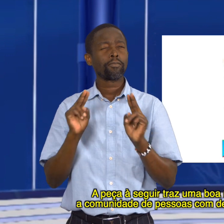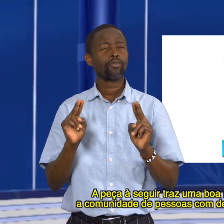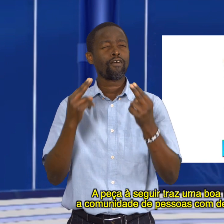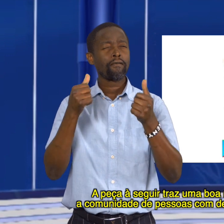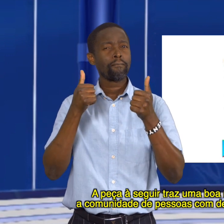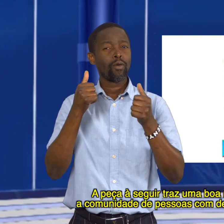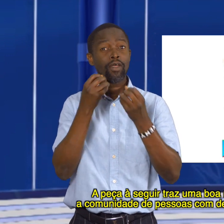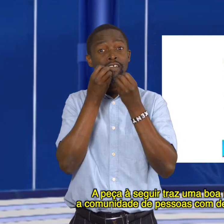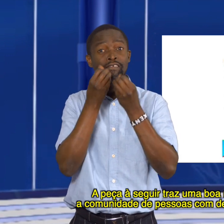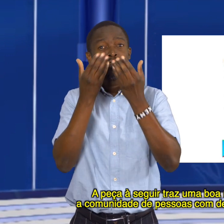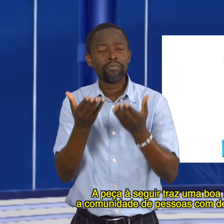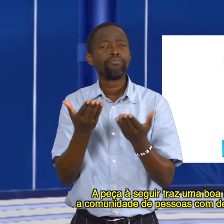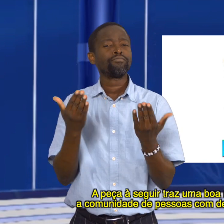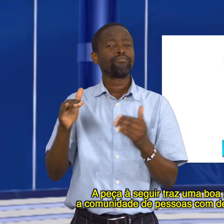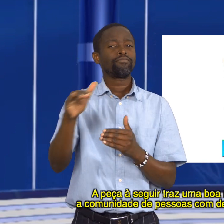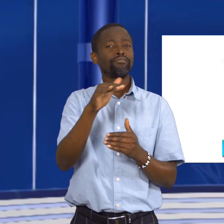a comunidade de pessoas com deficiência visual.